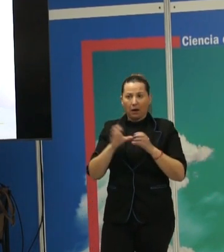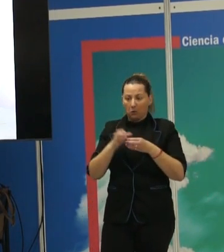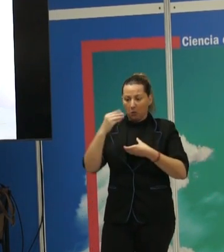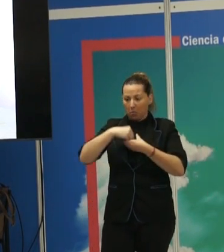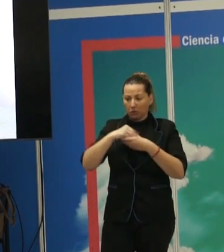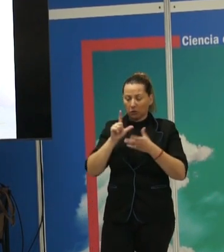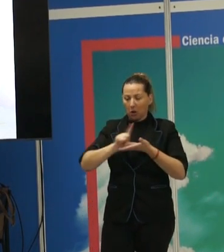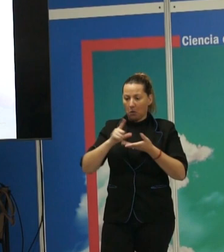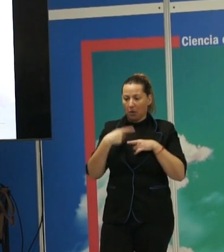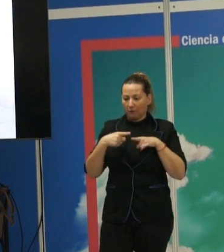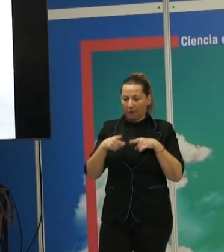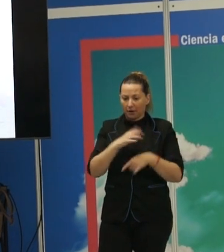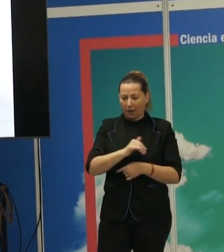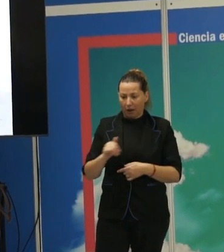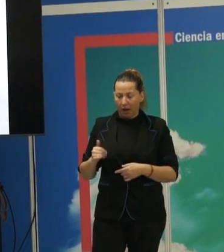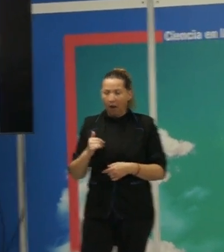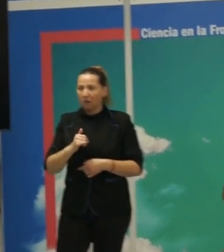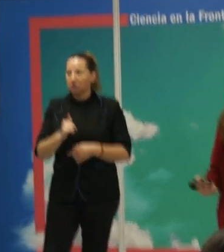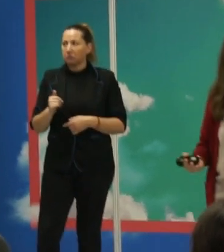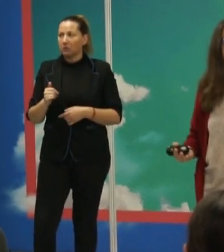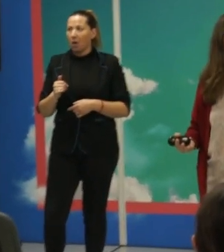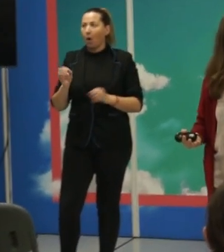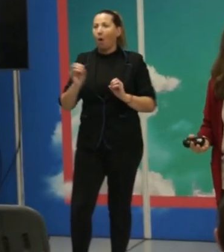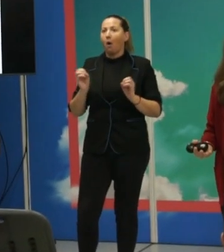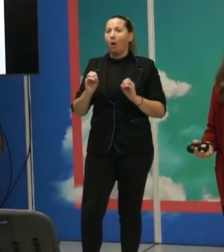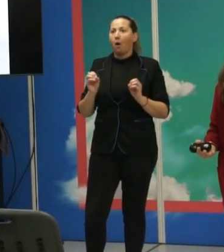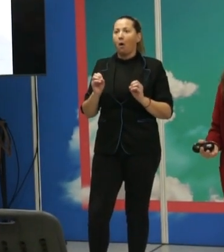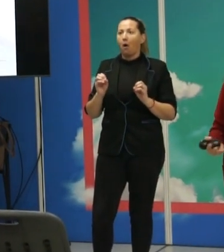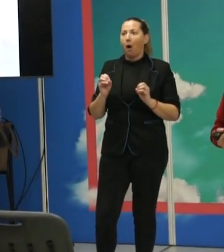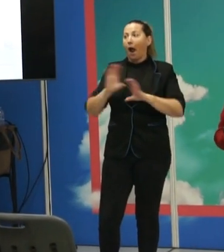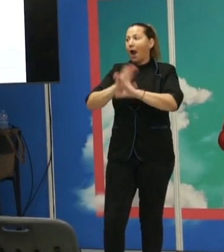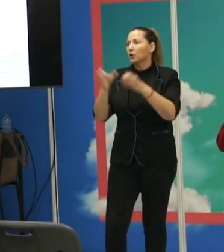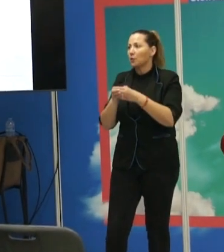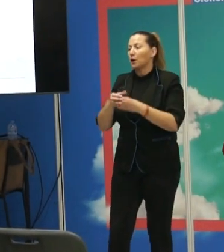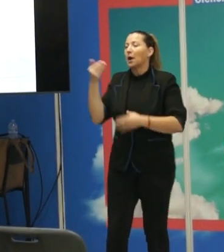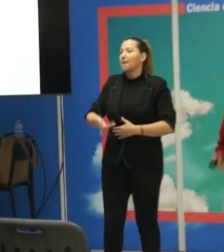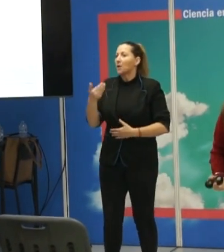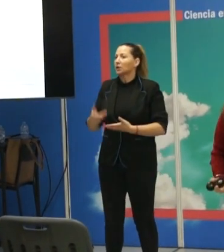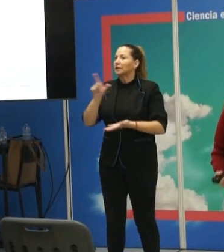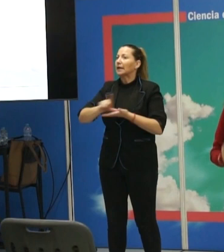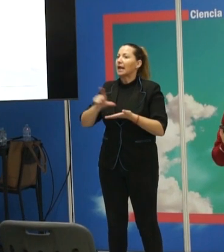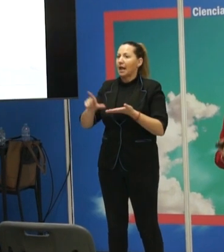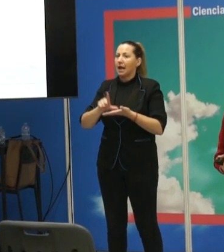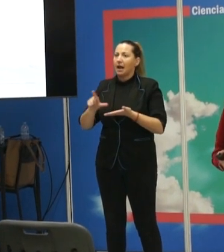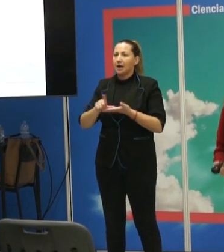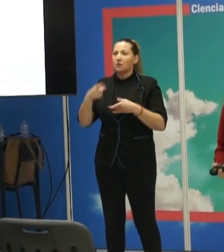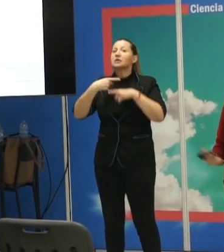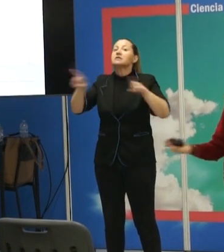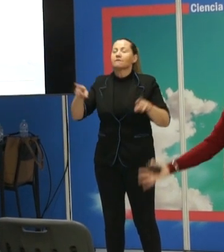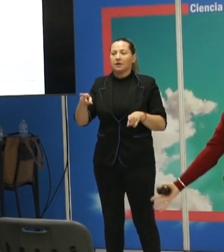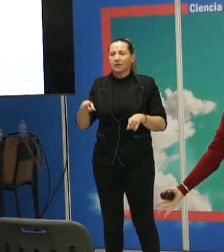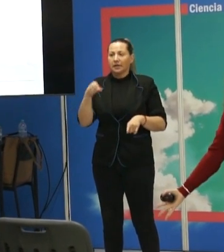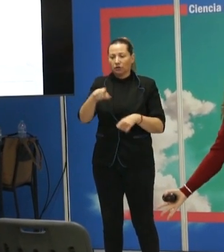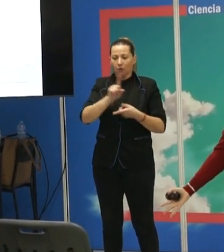al revés, hay grupos para los que es básico diferenciarse a través de la lengua. Y eso va cambiando, como se construye va